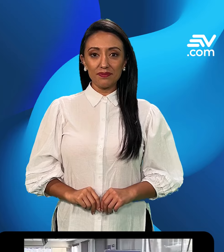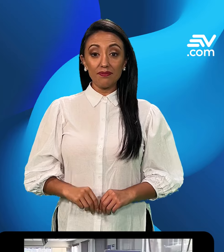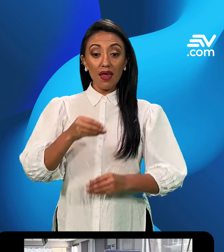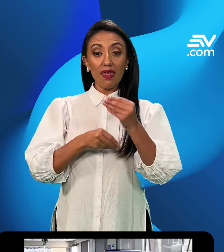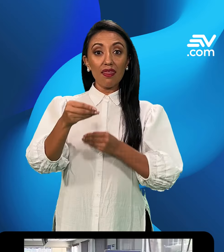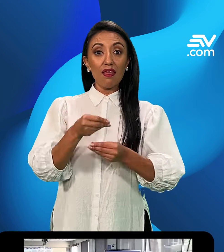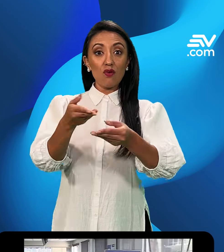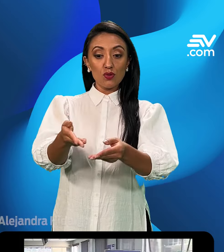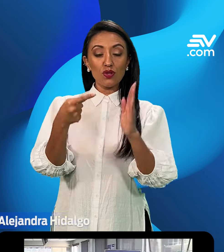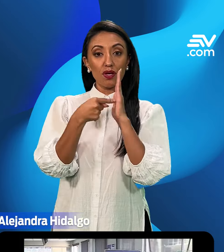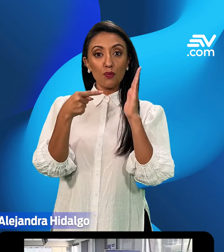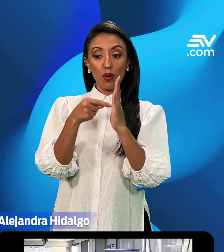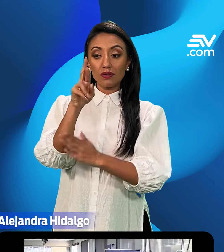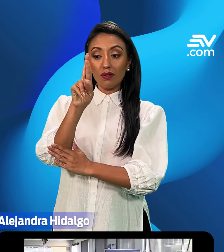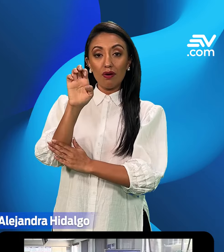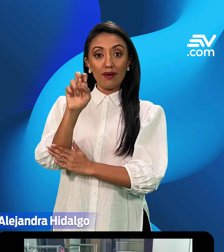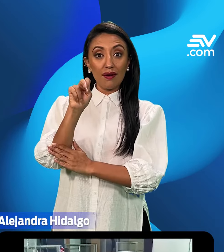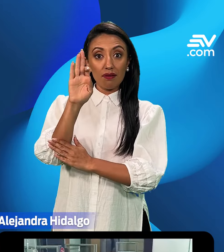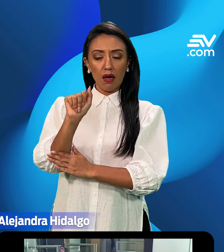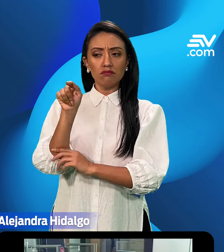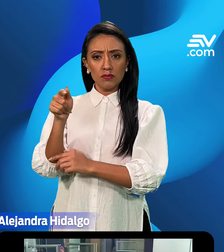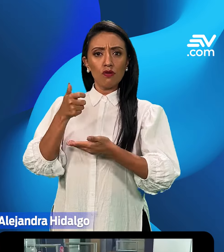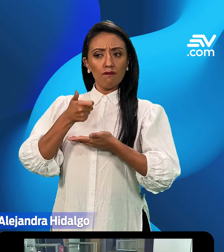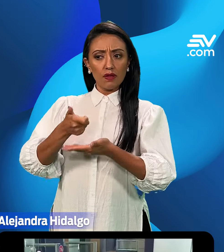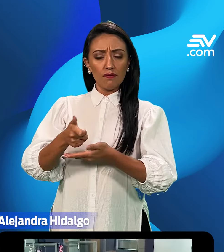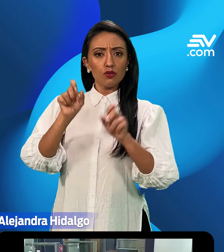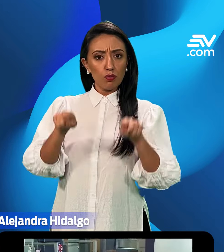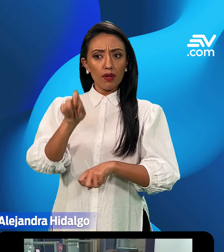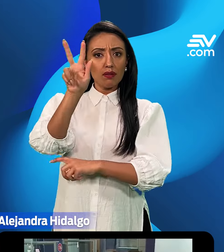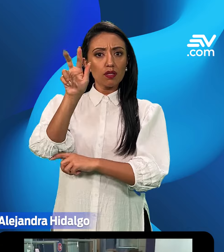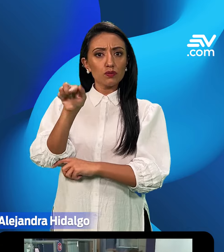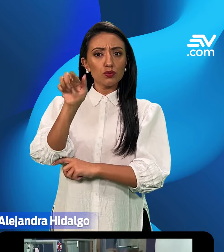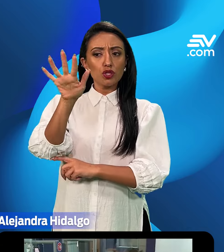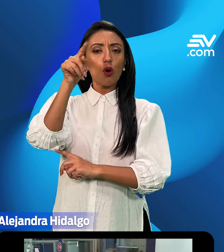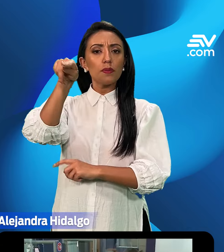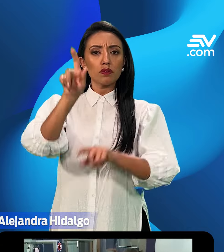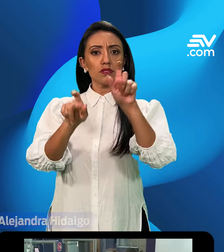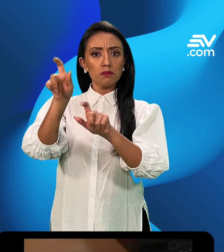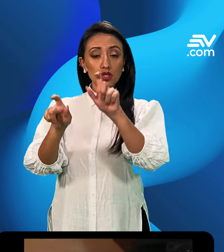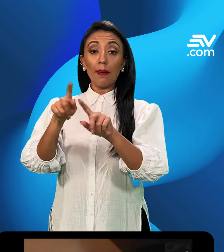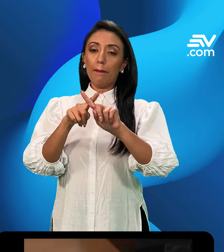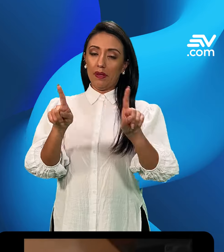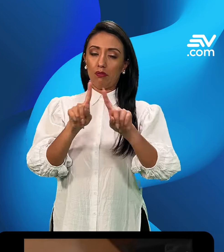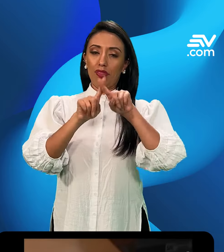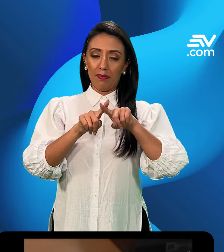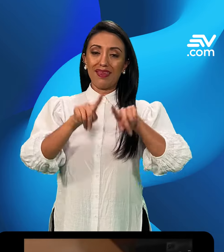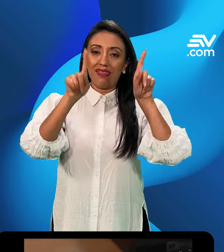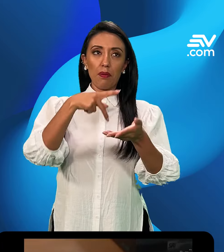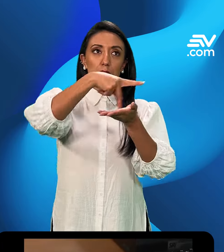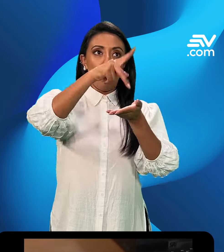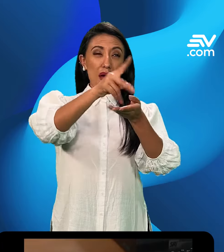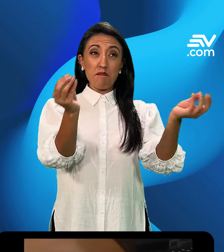La devolución del impuesto a la renta es un beneficio al que pueden acceder 3.5 millones de contribuyentes siempre y cuando hayan